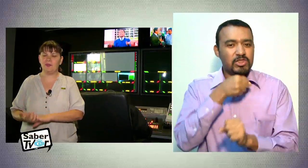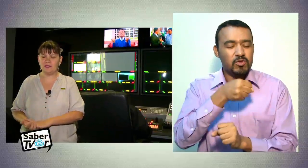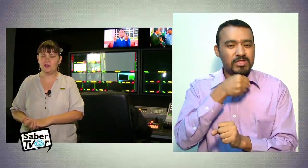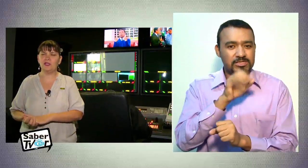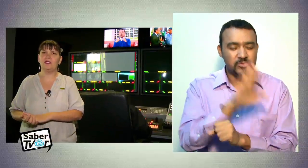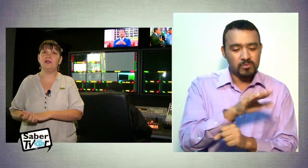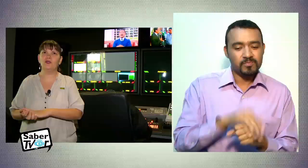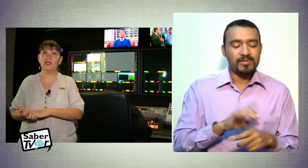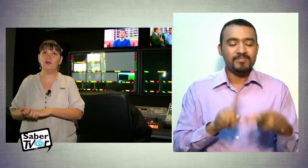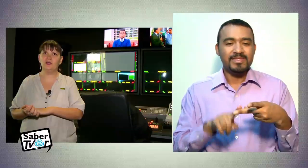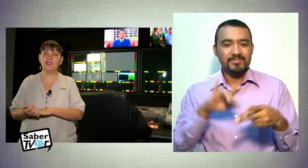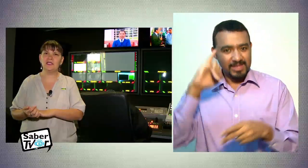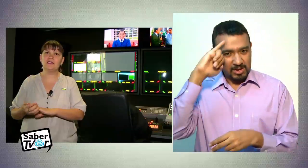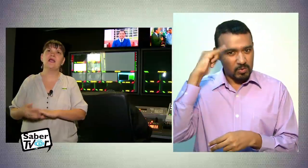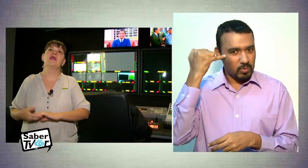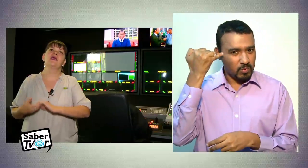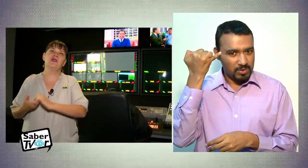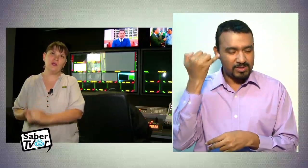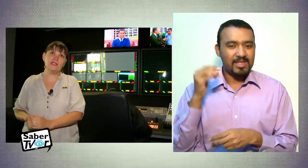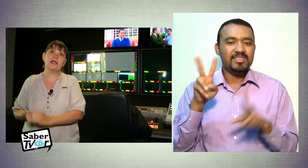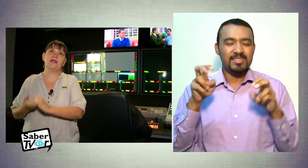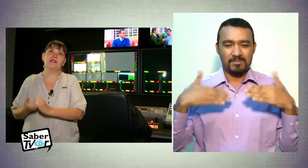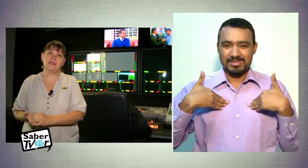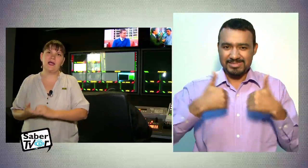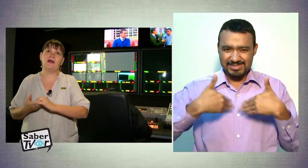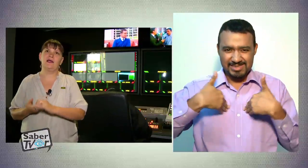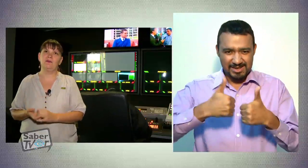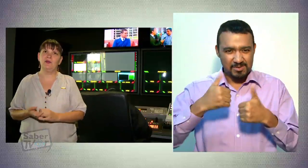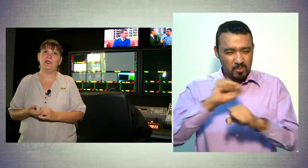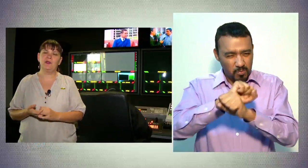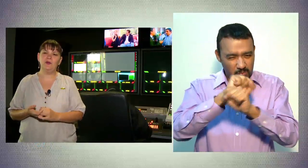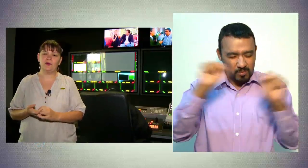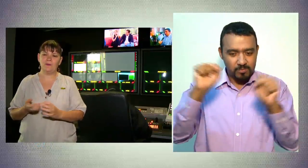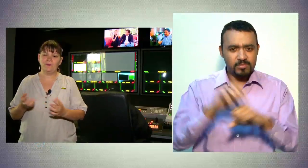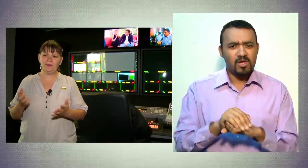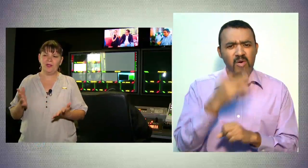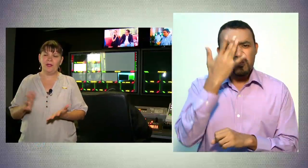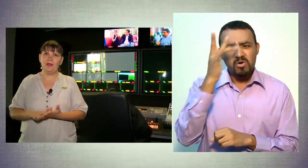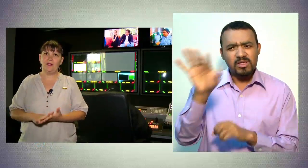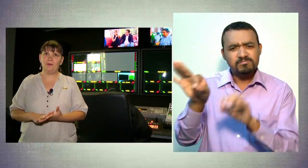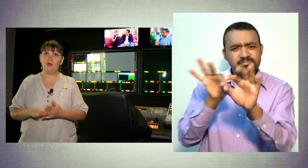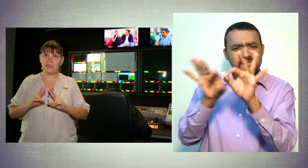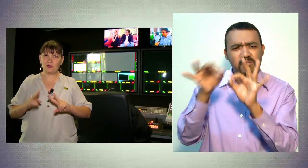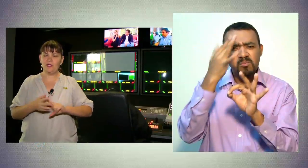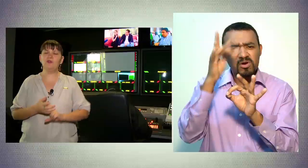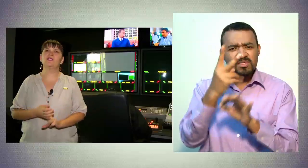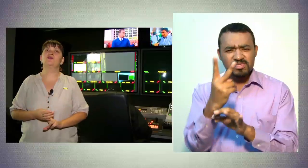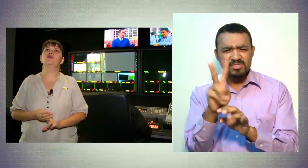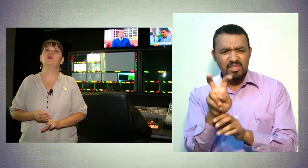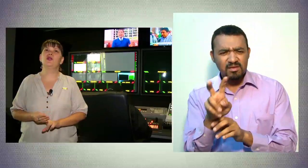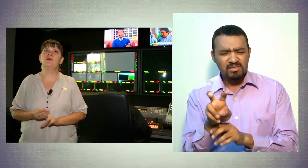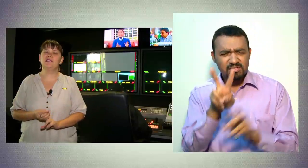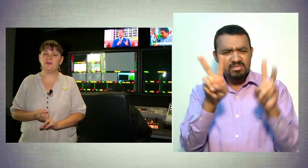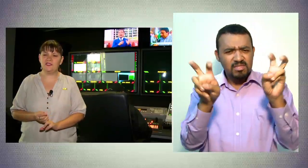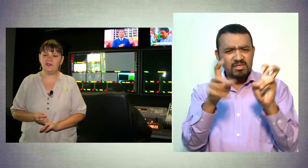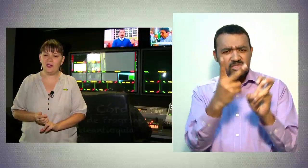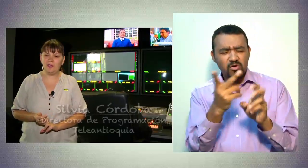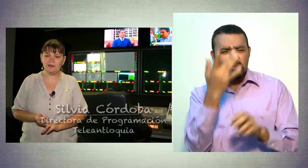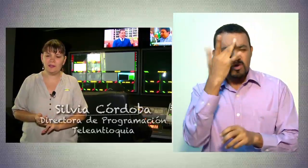repetición de Teleantioquia Noticias y Luisa, que está en Vivir Mejor. ¿Por qué escogimos estos dos programas específicamente?